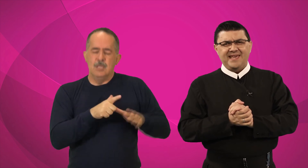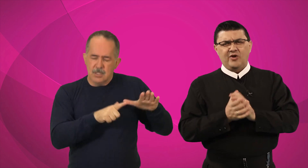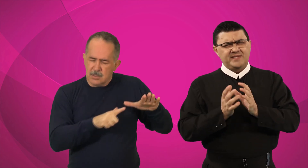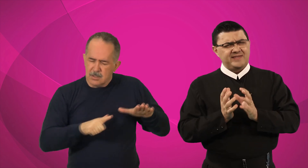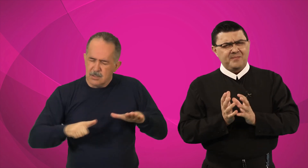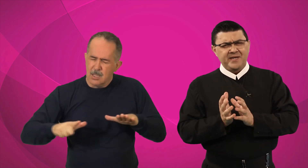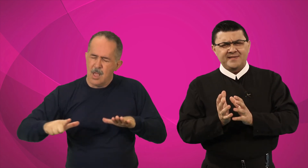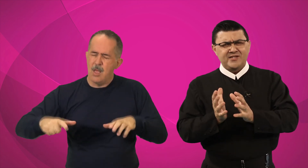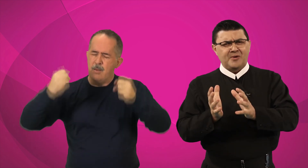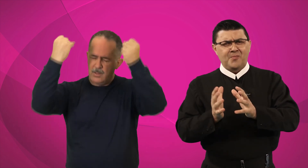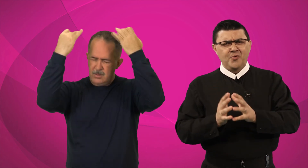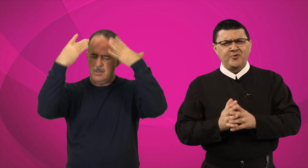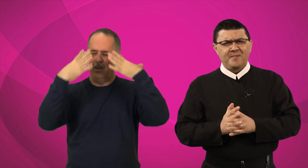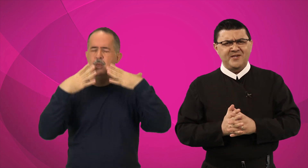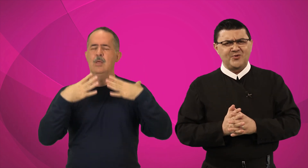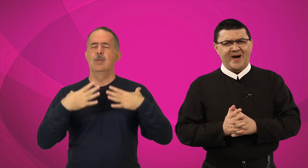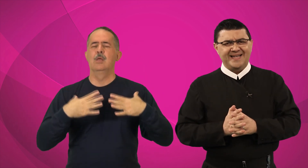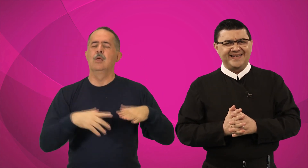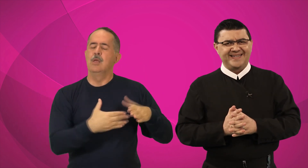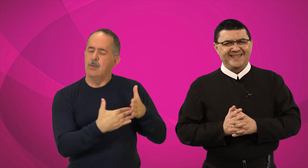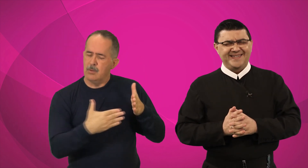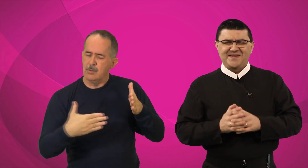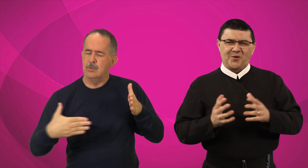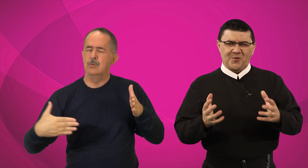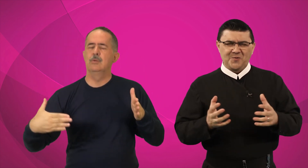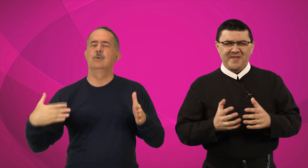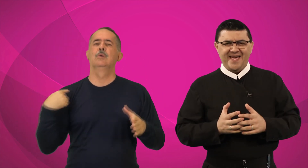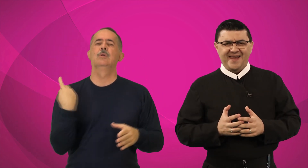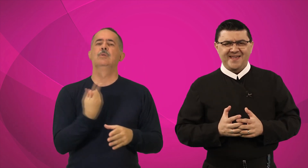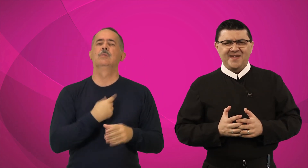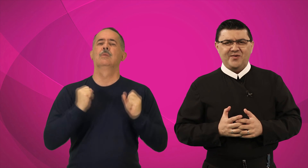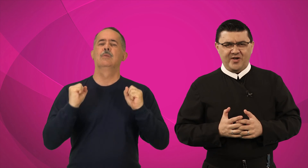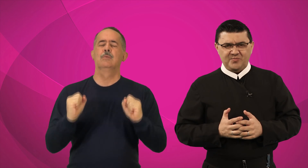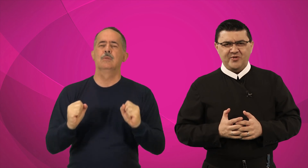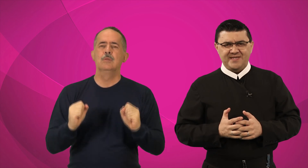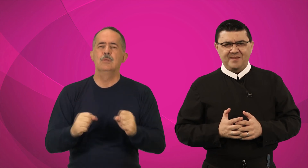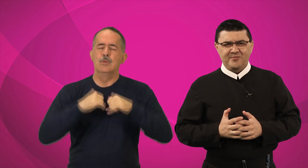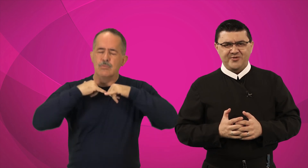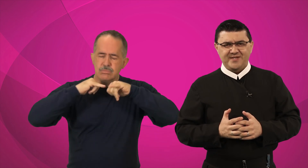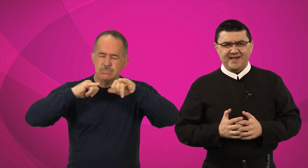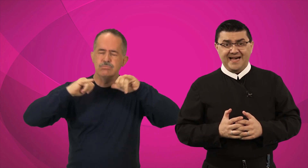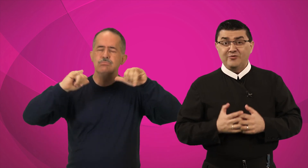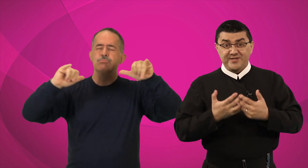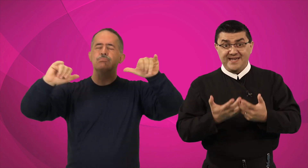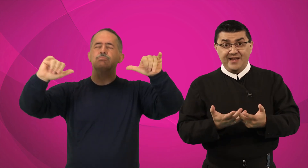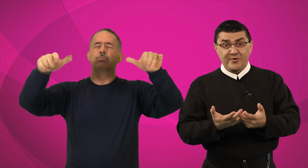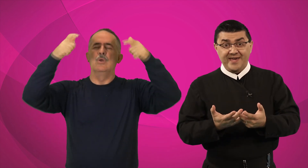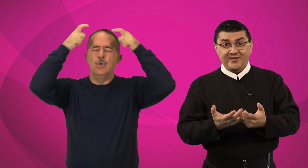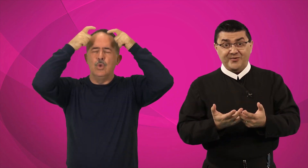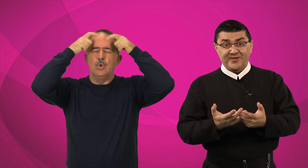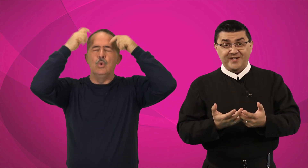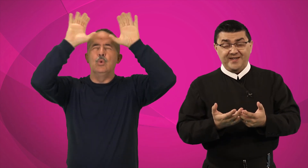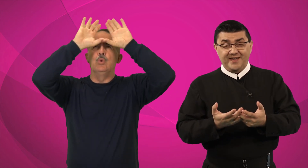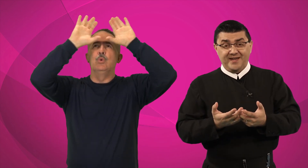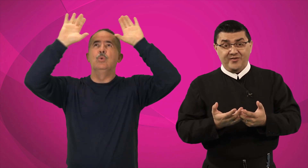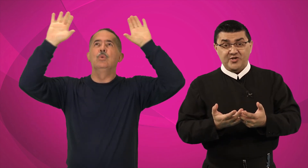que a nossa semana seja muito abençoada e ao longo dela nós possamos anunciar o reino, nós